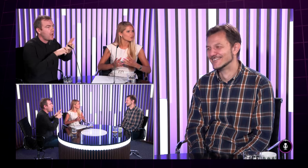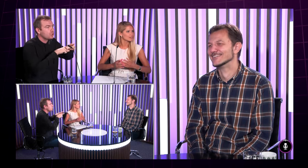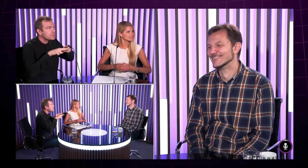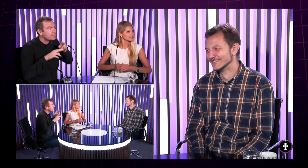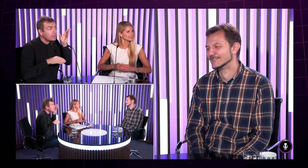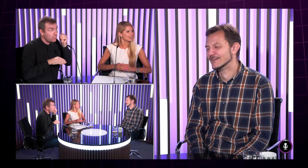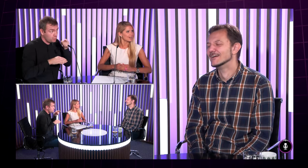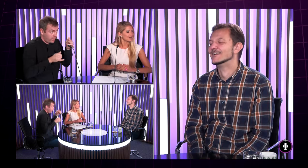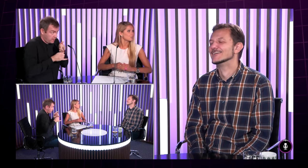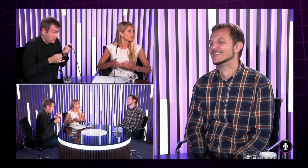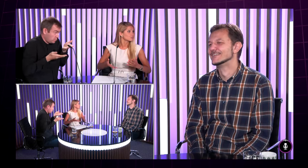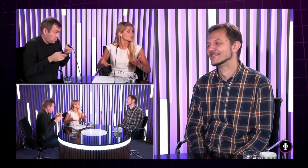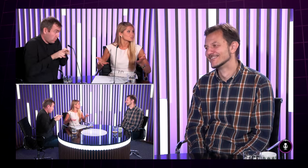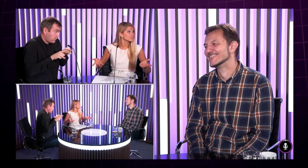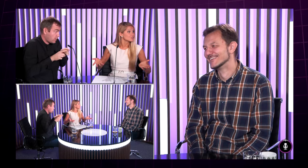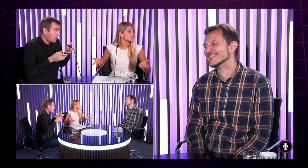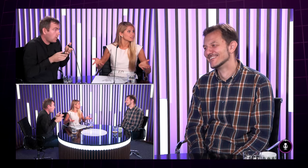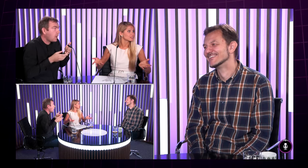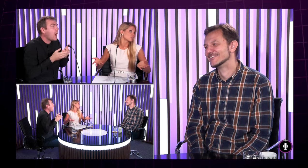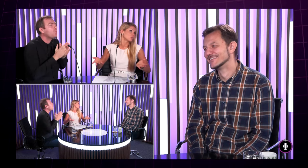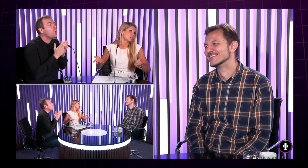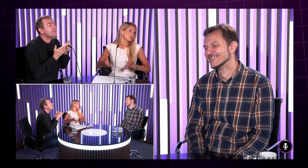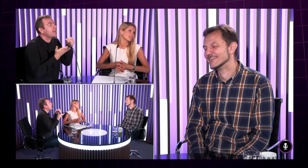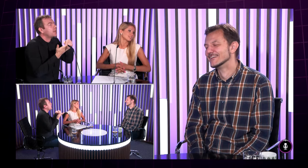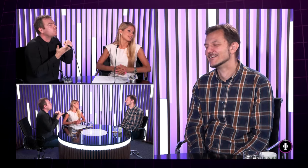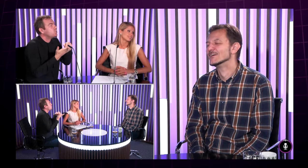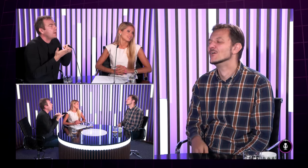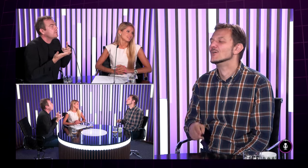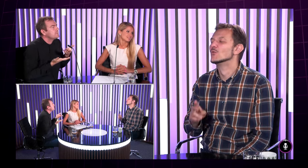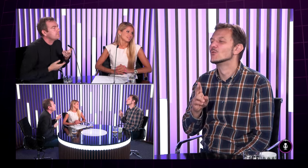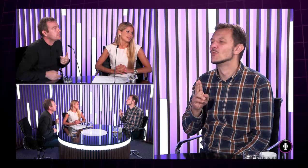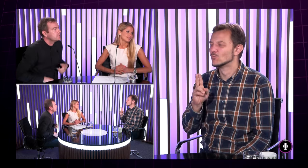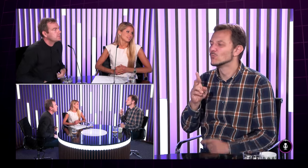existuje aj u vás alebo akým spôsobom sa vyznačuje tá literatúra napríklad